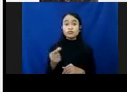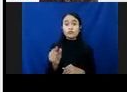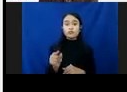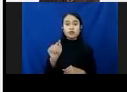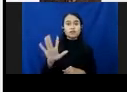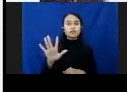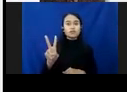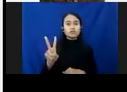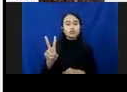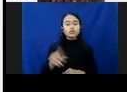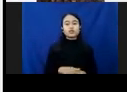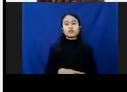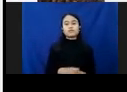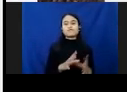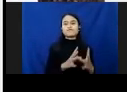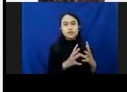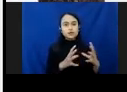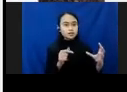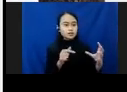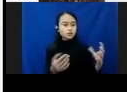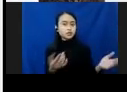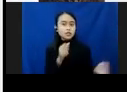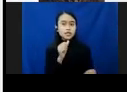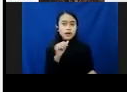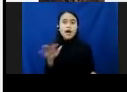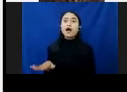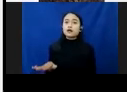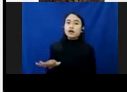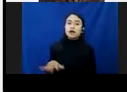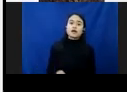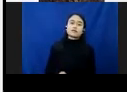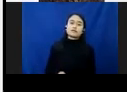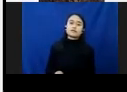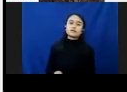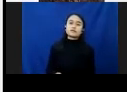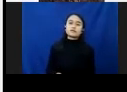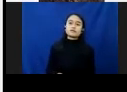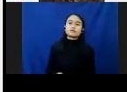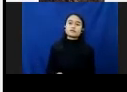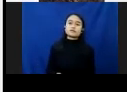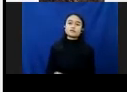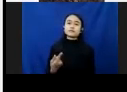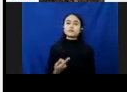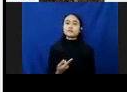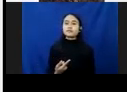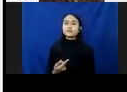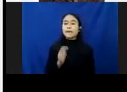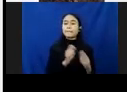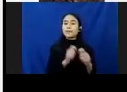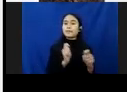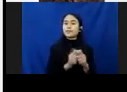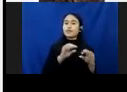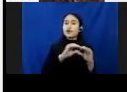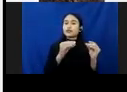sebagian besar adalah anak. Yang lebih patalnya lagi, yang menginisiasi grup WhatsApp